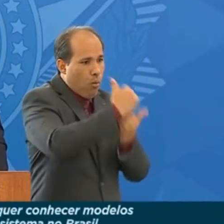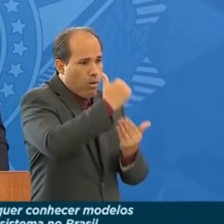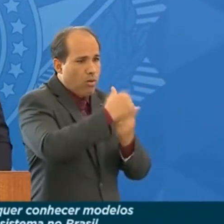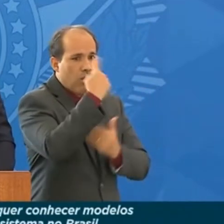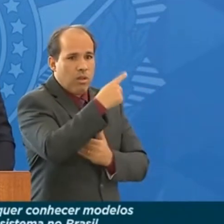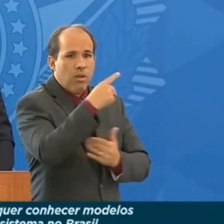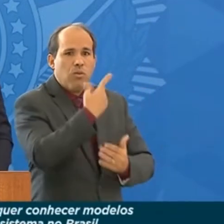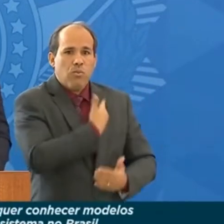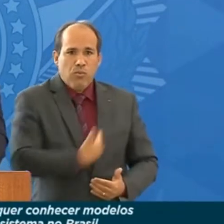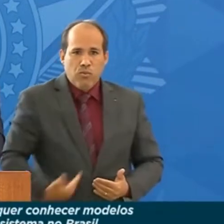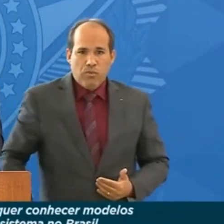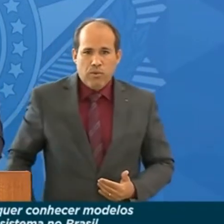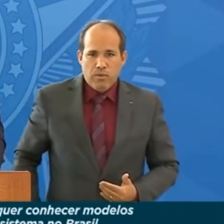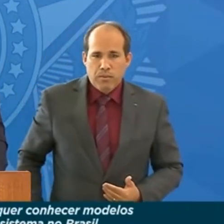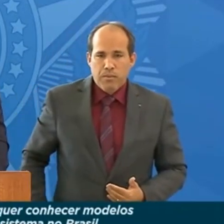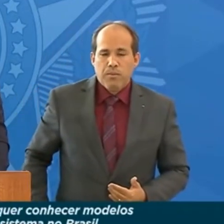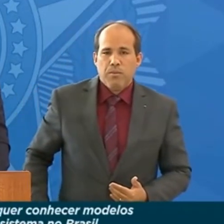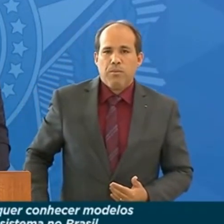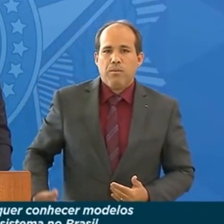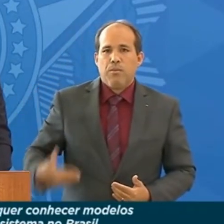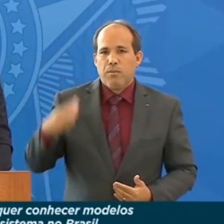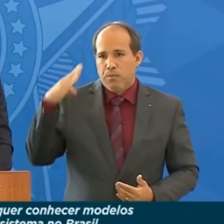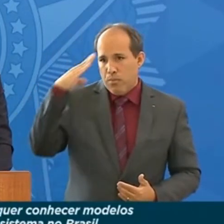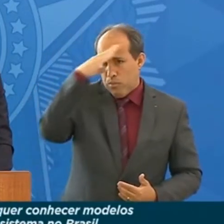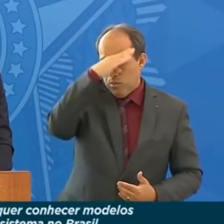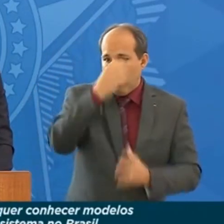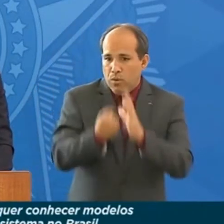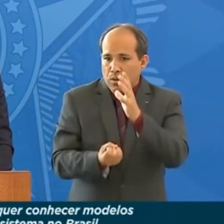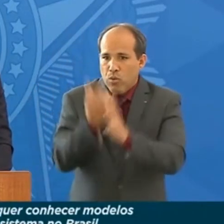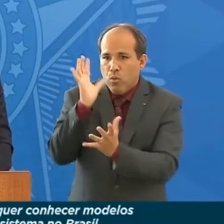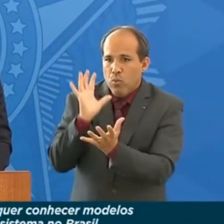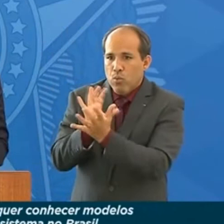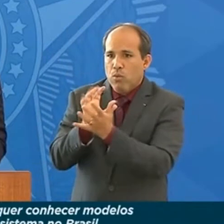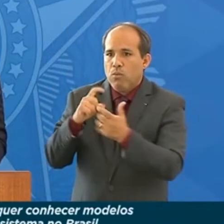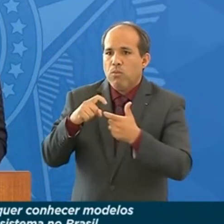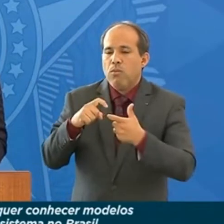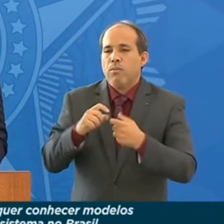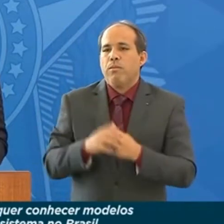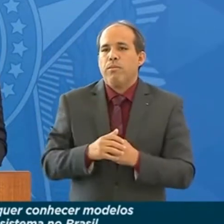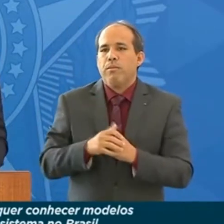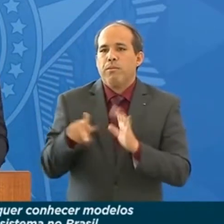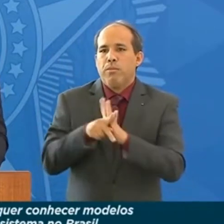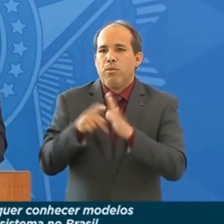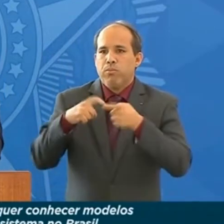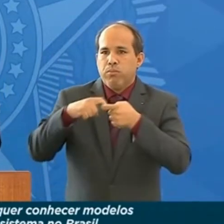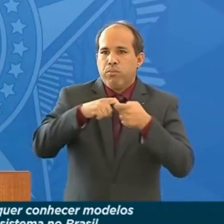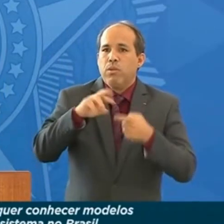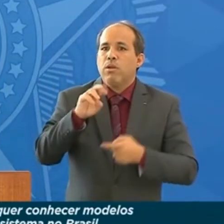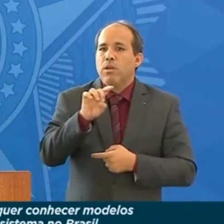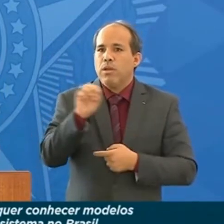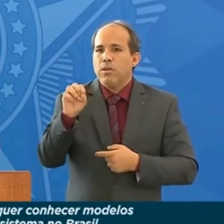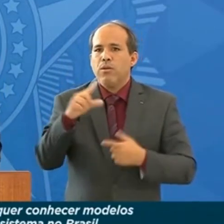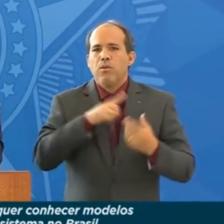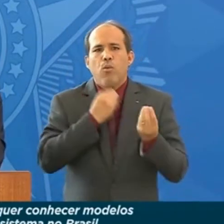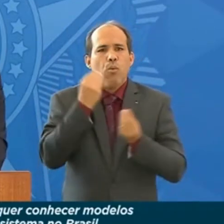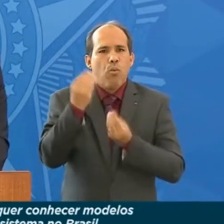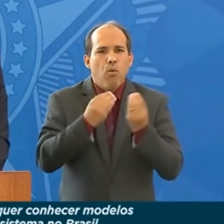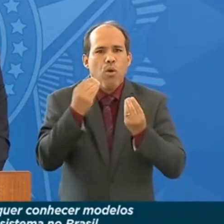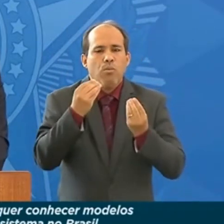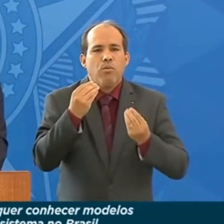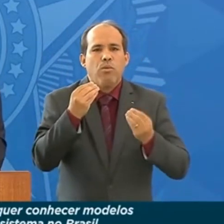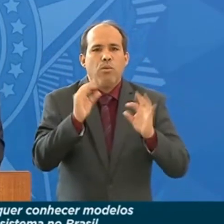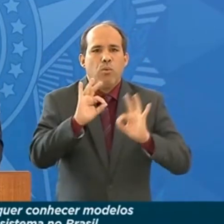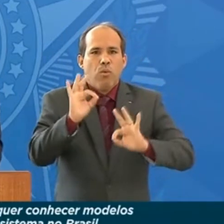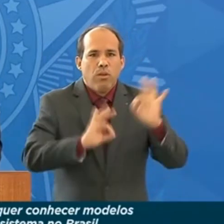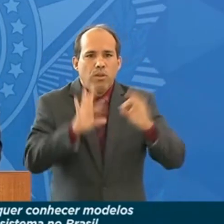nós criamos essa rede privativa que deve ter requisitos de governança corporativa